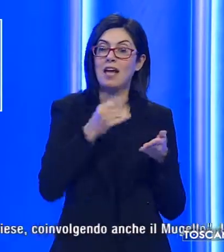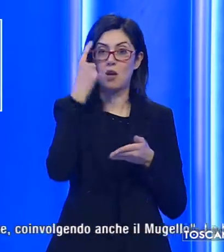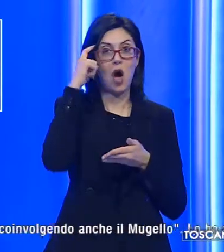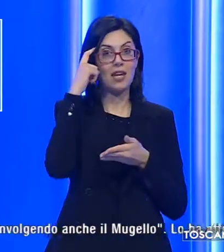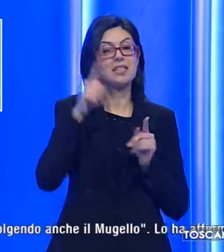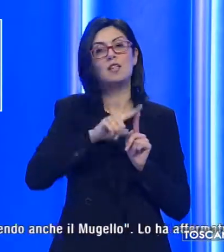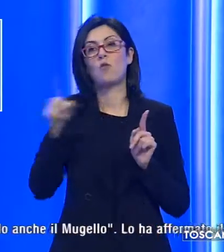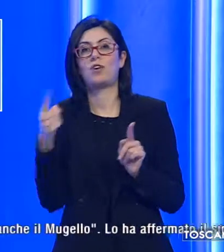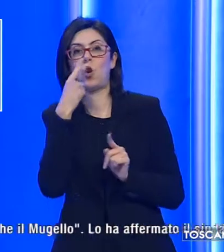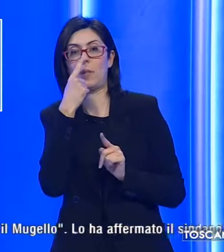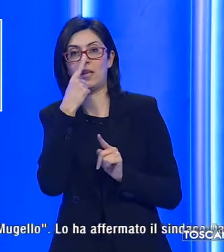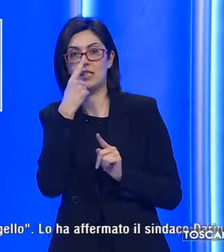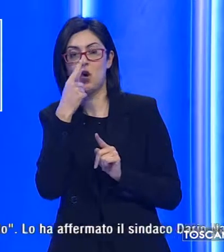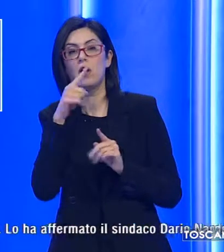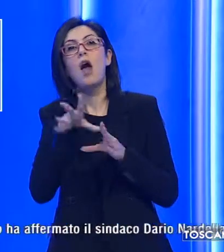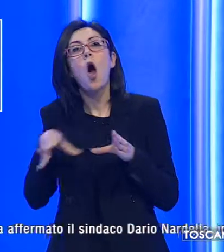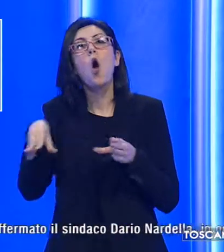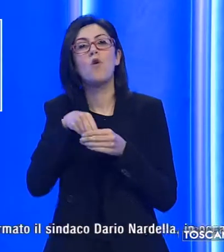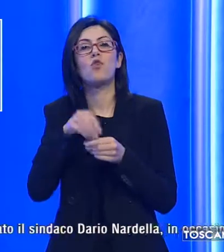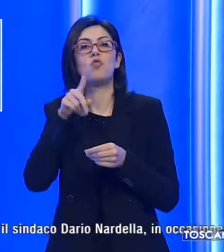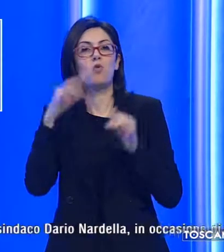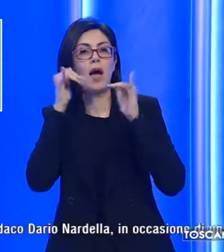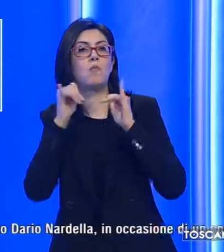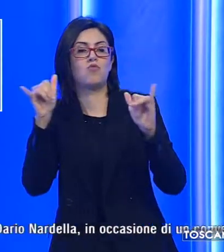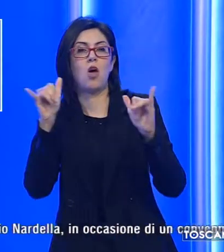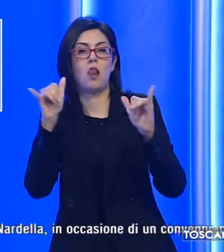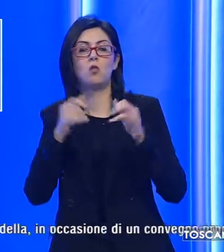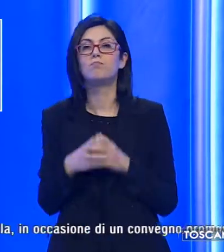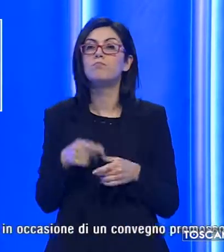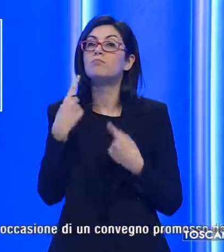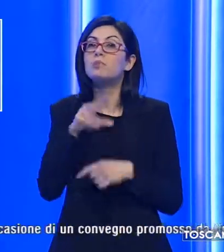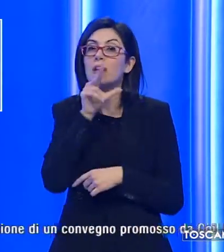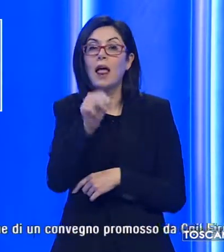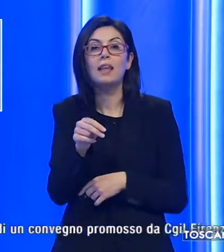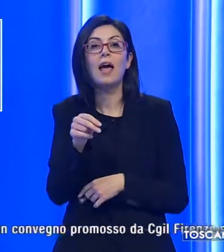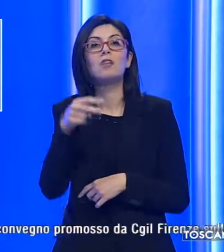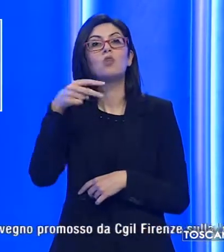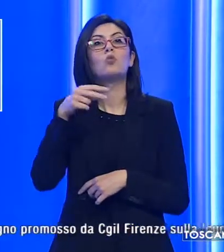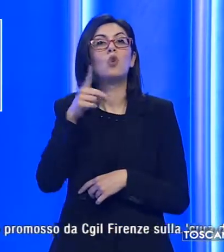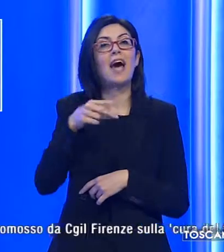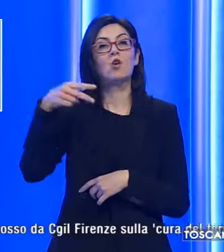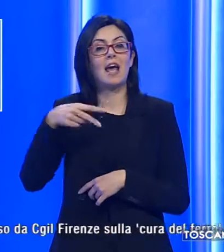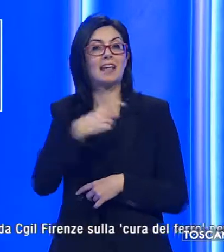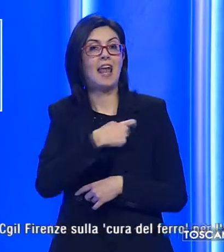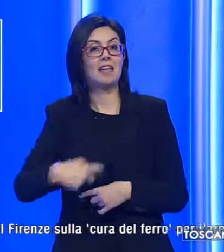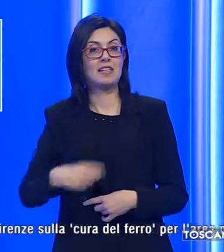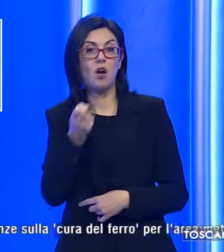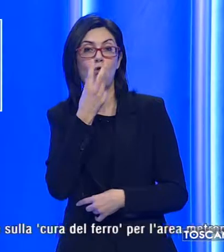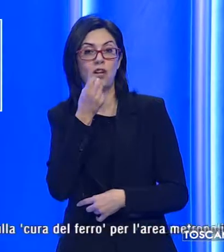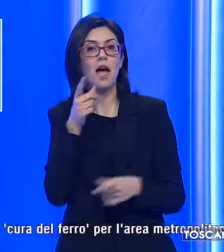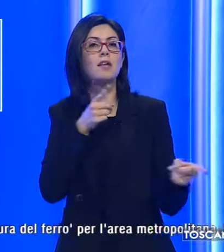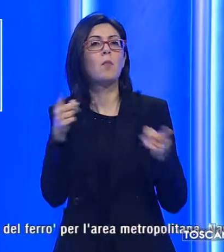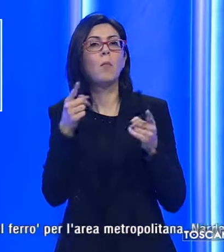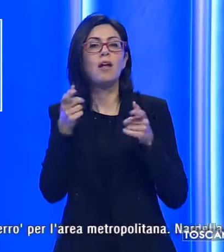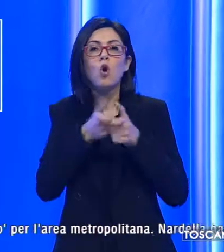al Pistoiese coinvolgendo anche il Mugello. Lo ha affermato Dario Nardella, il sindaco di Firenze, durante un